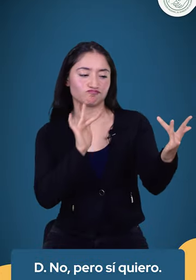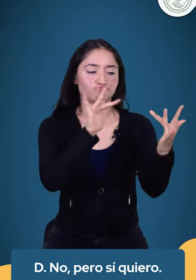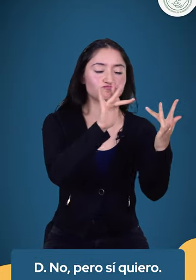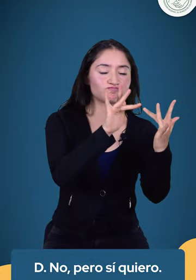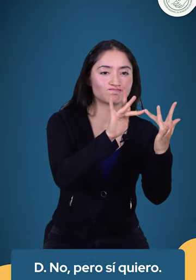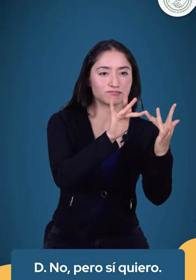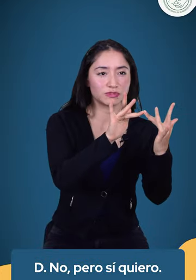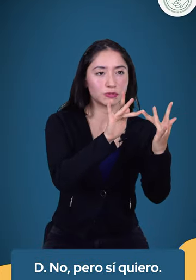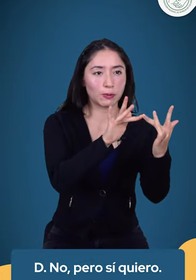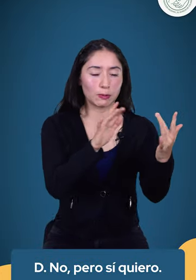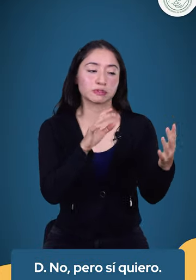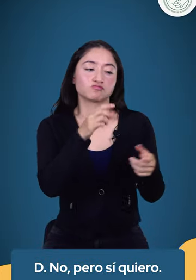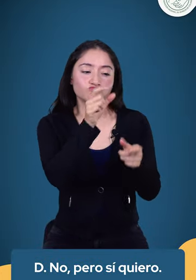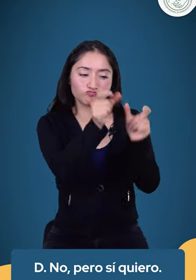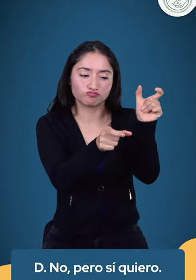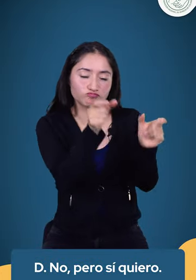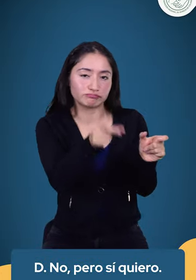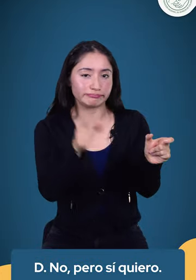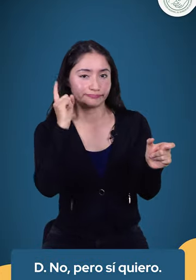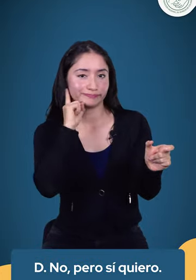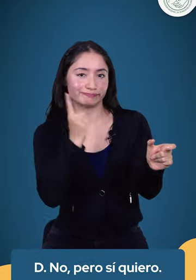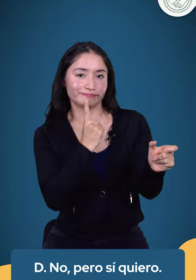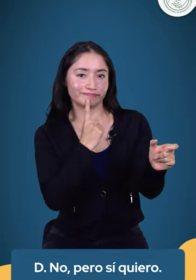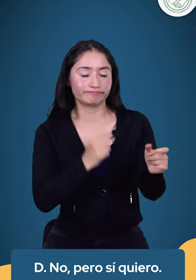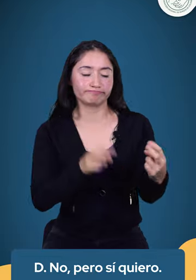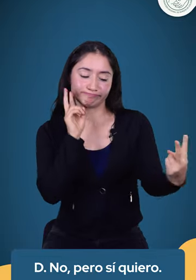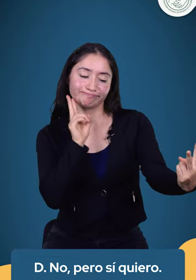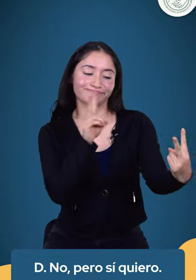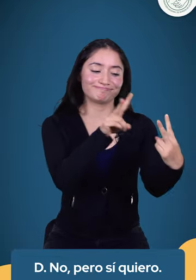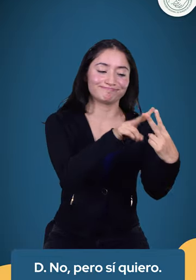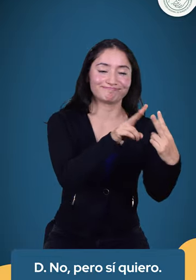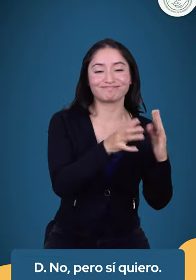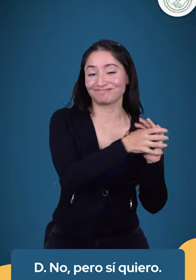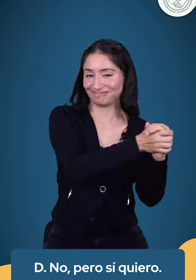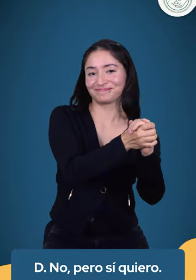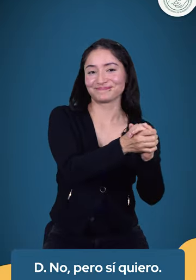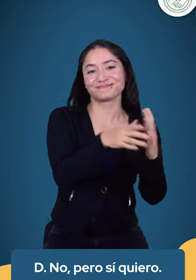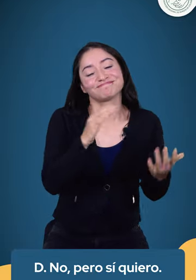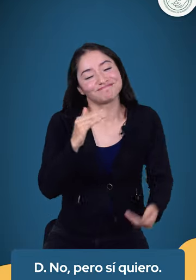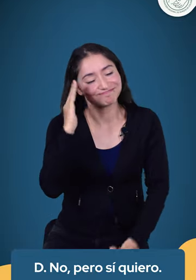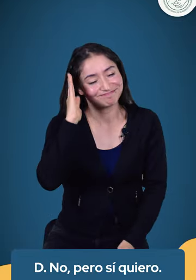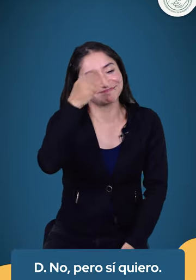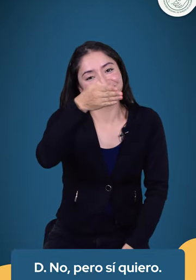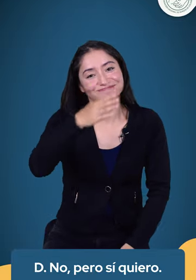No, pero sí quiero tener contacto en el futuro con personas sordas y hacer amistades.